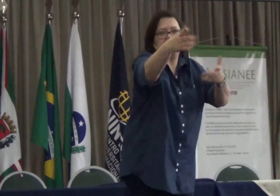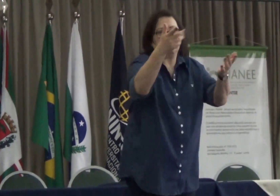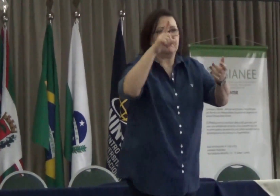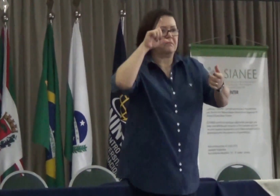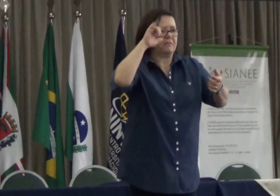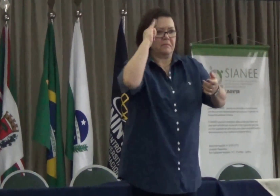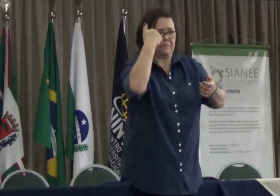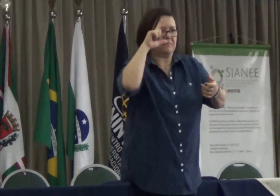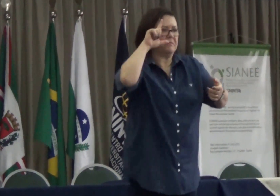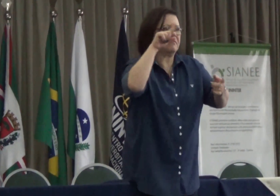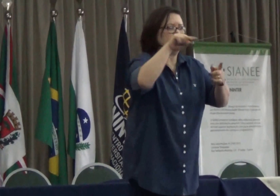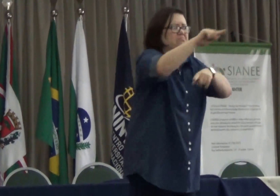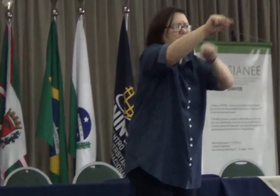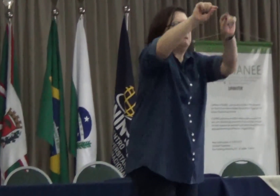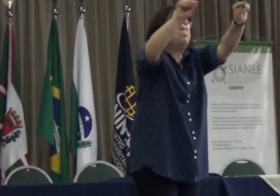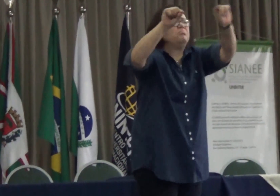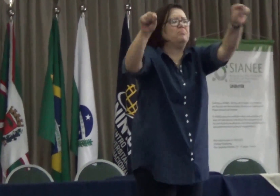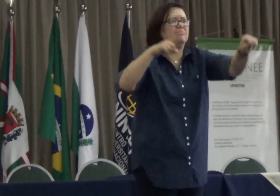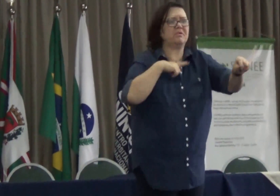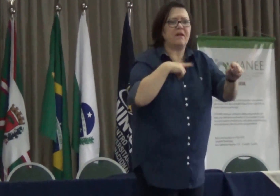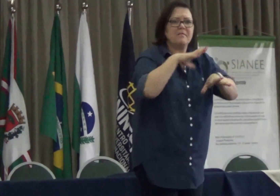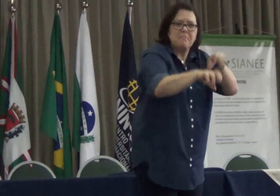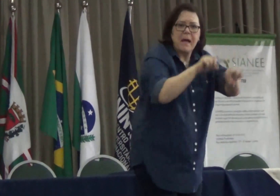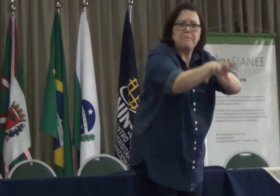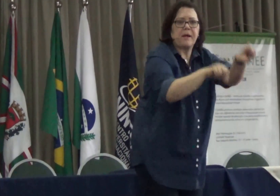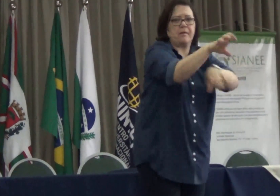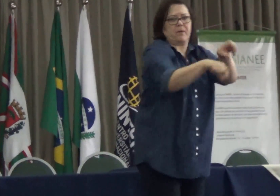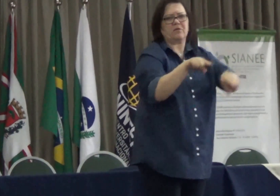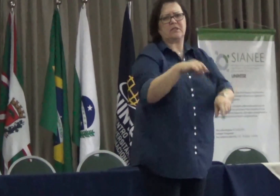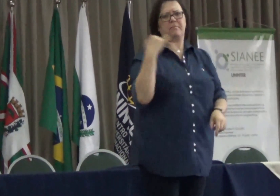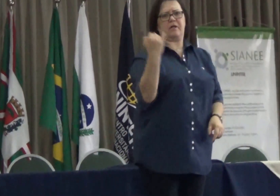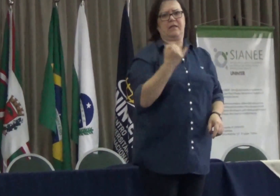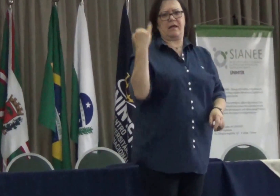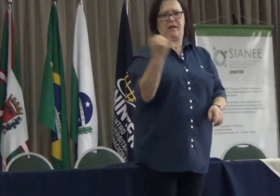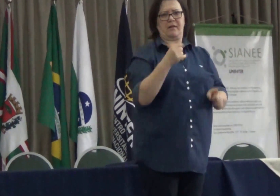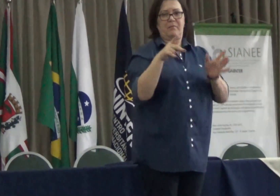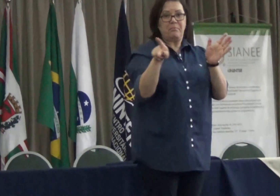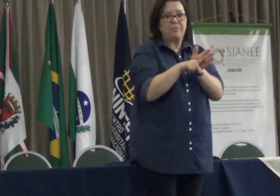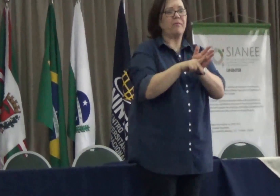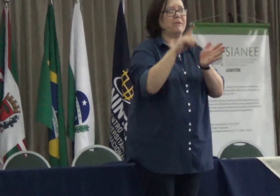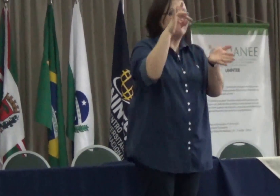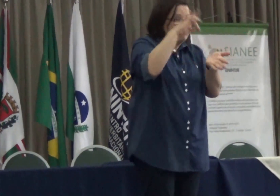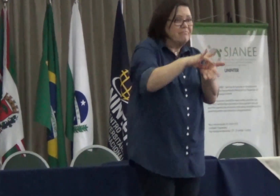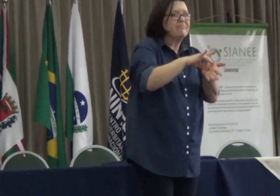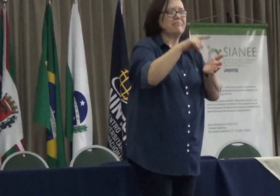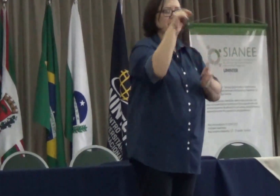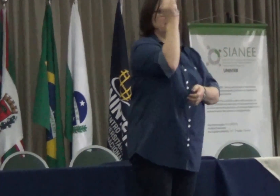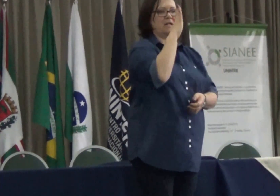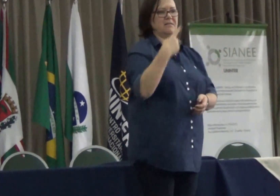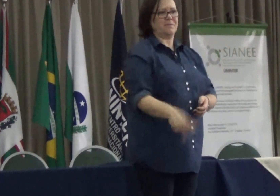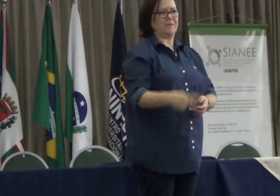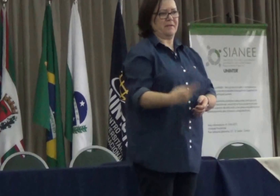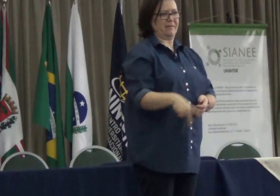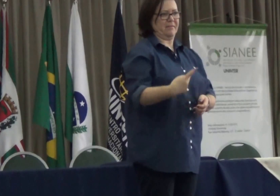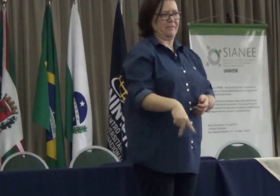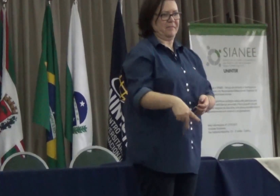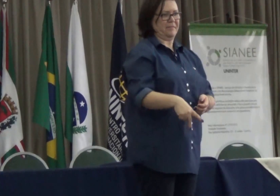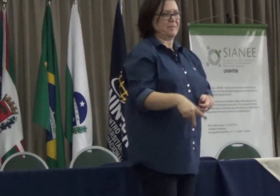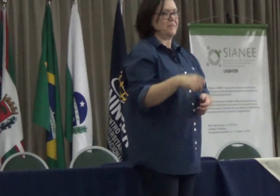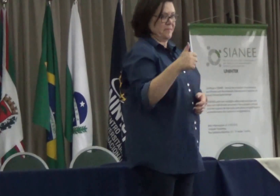brasileiros. Aqui, como o Tiago, Breno, a Rita, que desenvolveram suas pesquisas